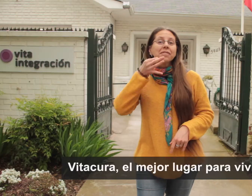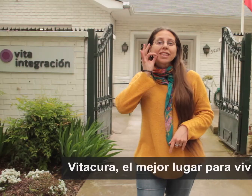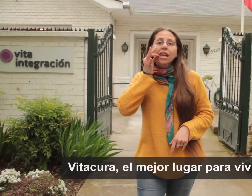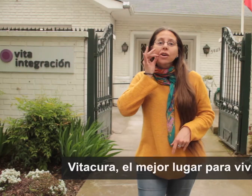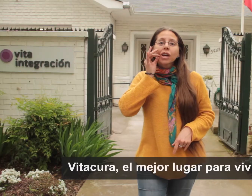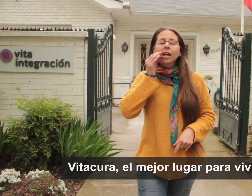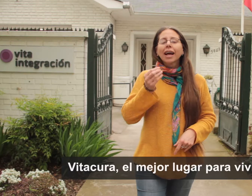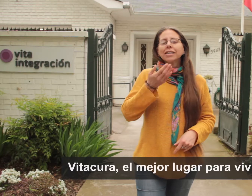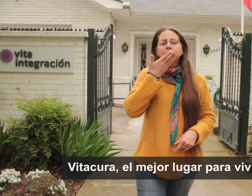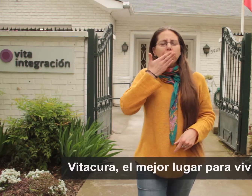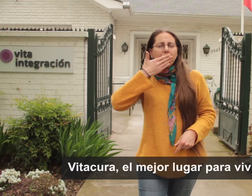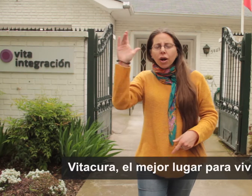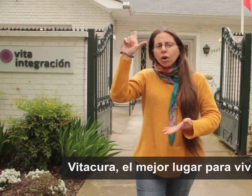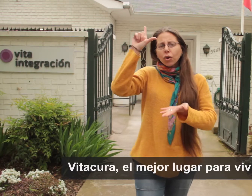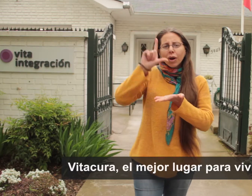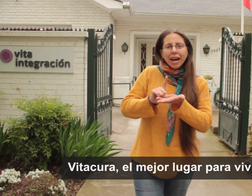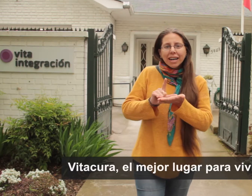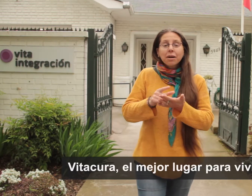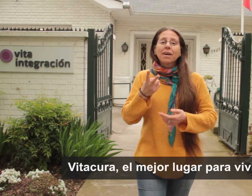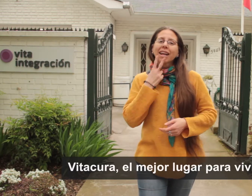Bitacura Bitacura El mejor lugar para vivir